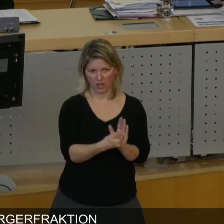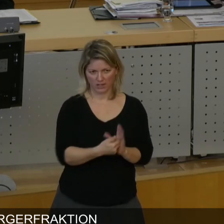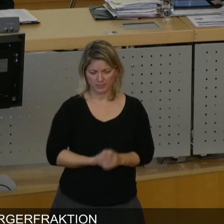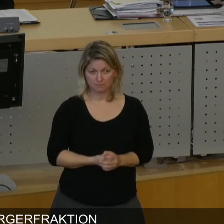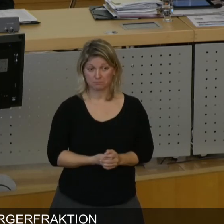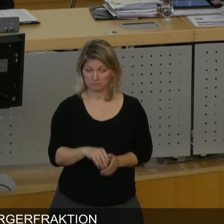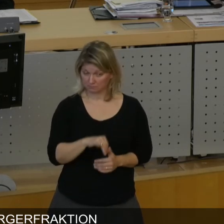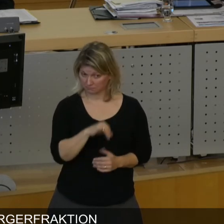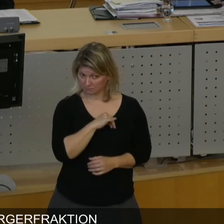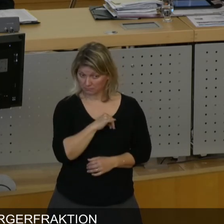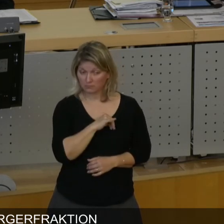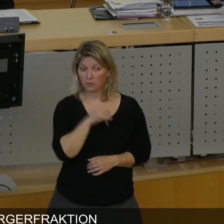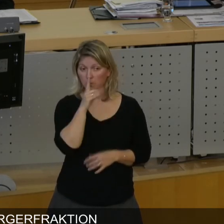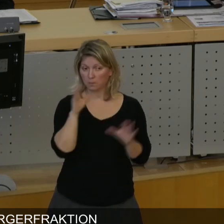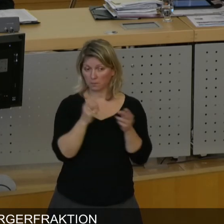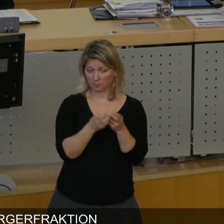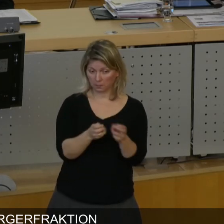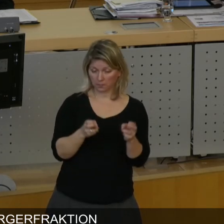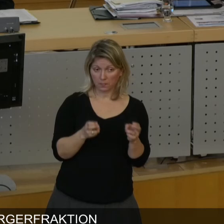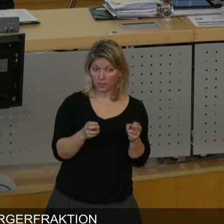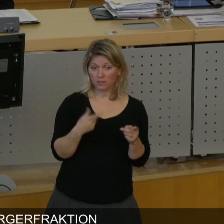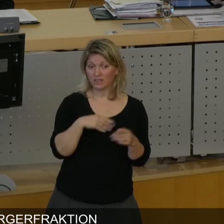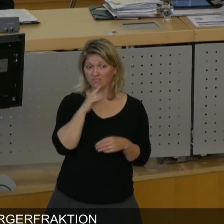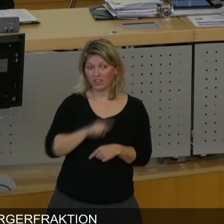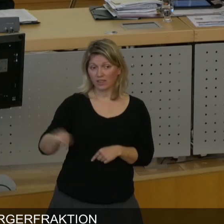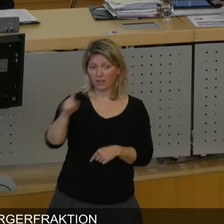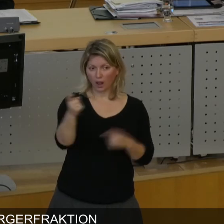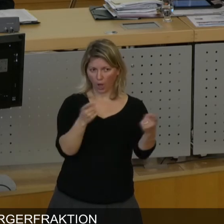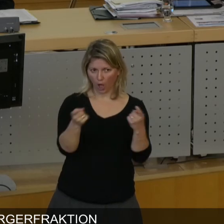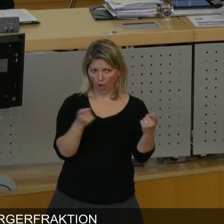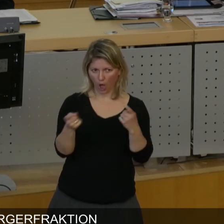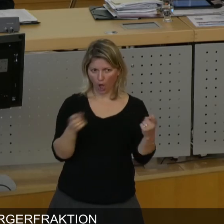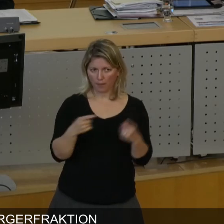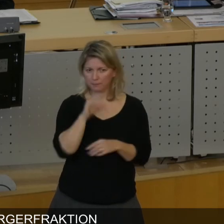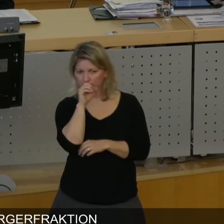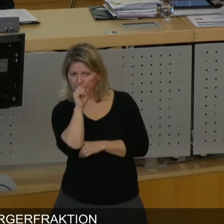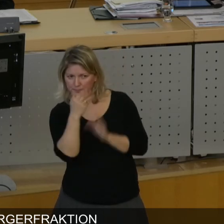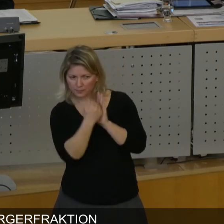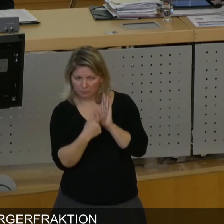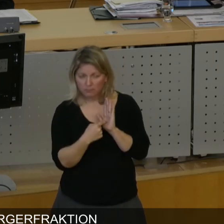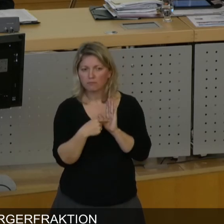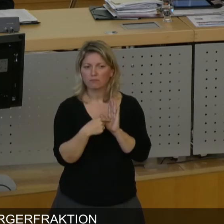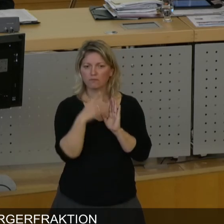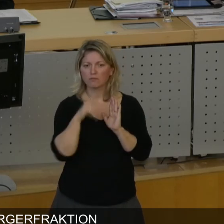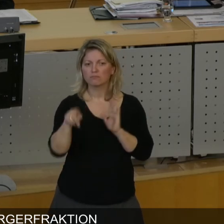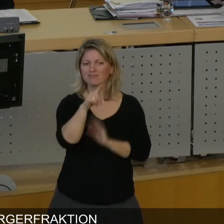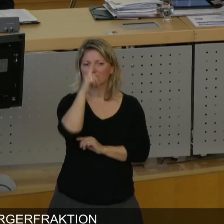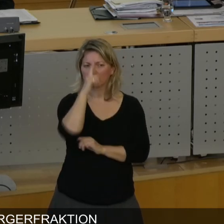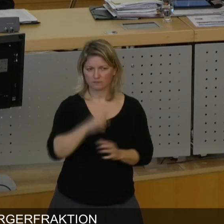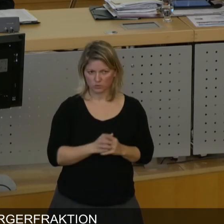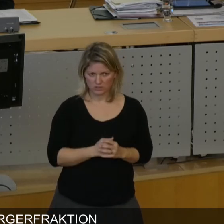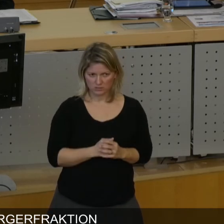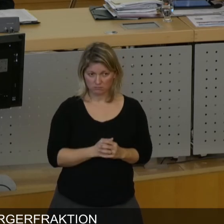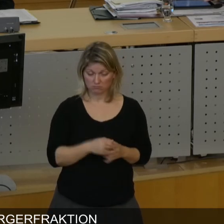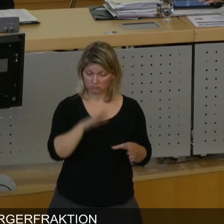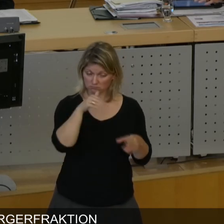Das hat man nur im kleinen Rahmen gemacht, damit ja nicht viele Mitglieder dort sind und dort teilnehmen können. Kernaussage